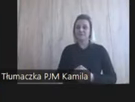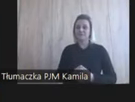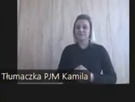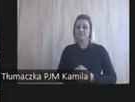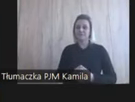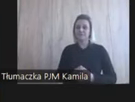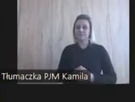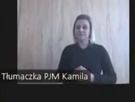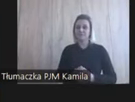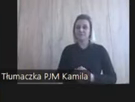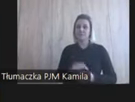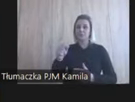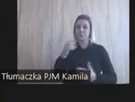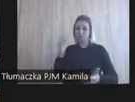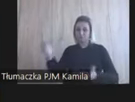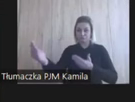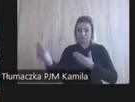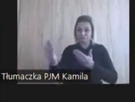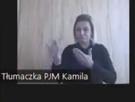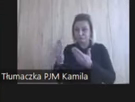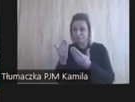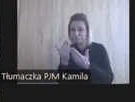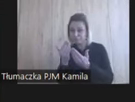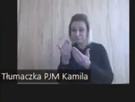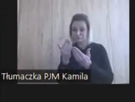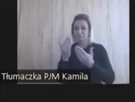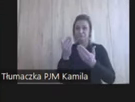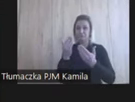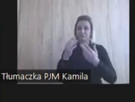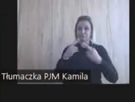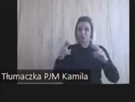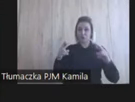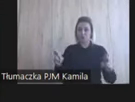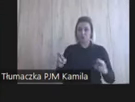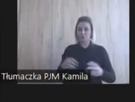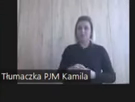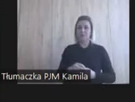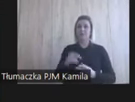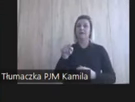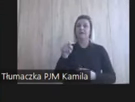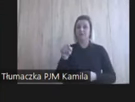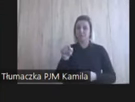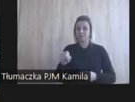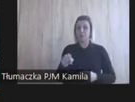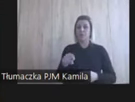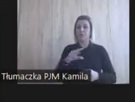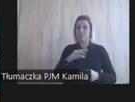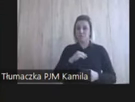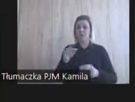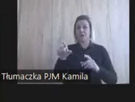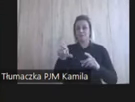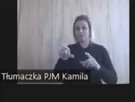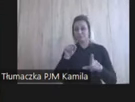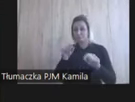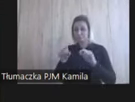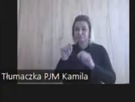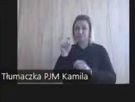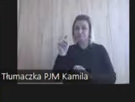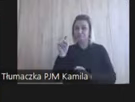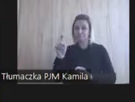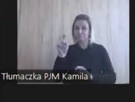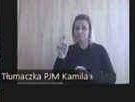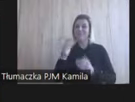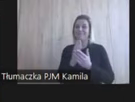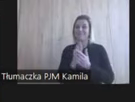to właśnie zbliżycie się do kolejnych przedmiotów, które można kliknąć tylko po